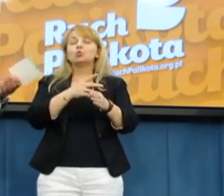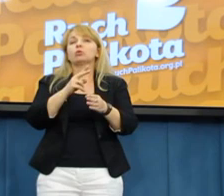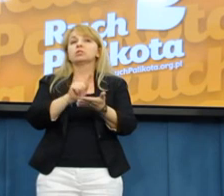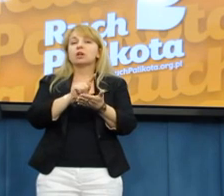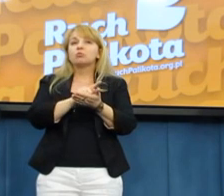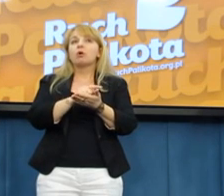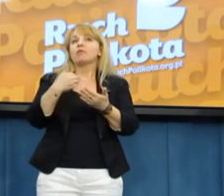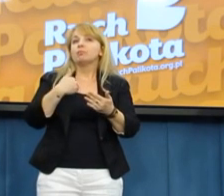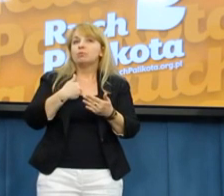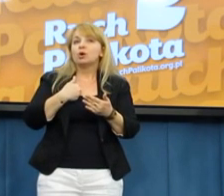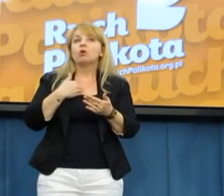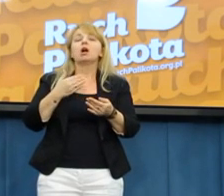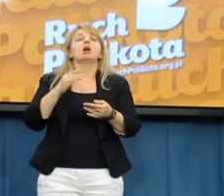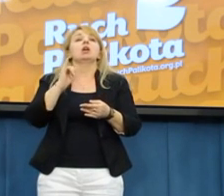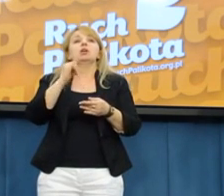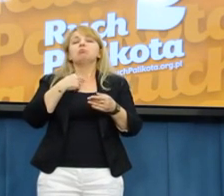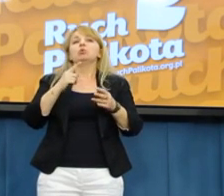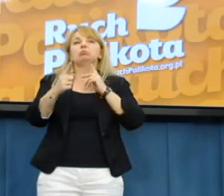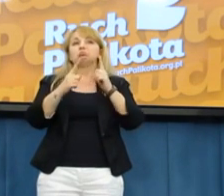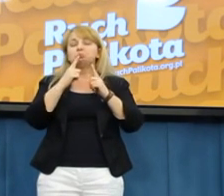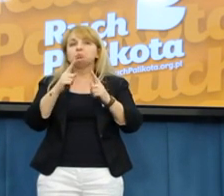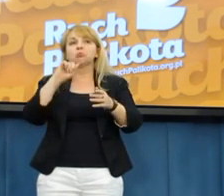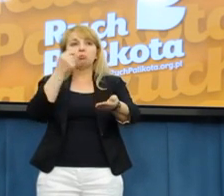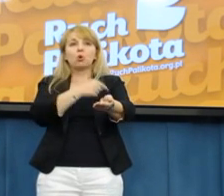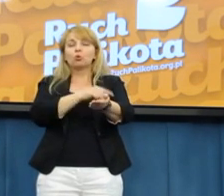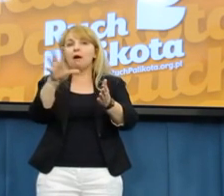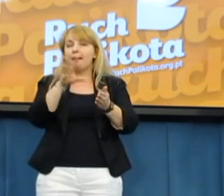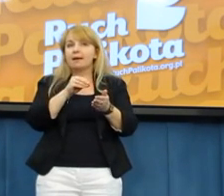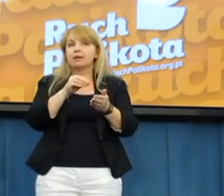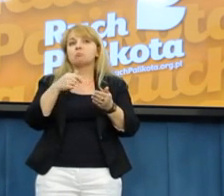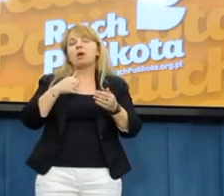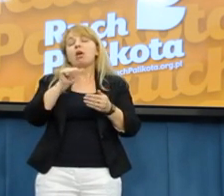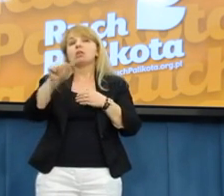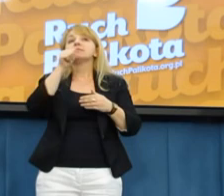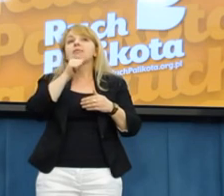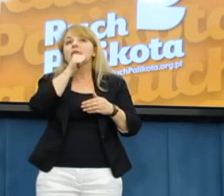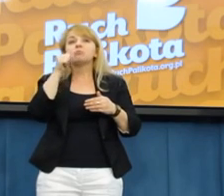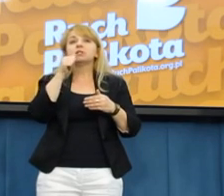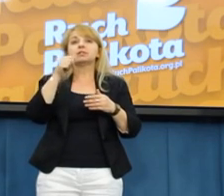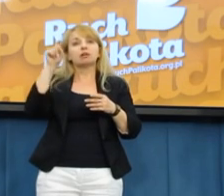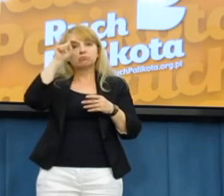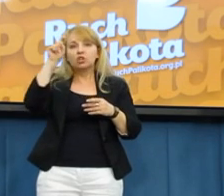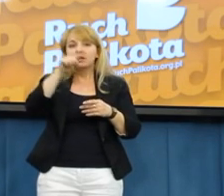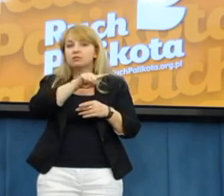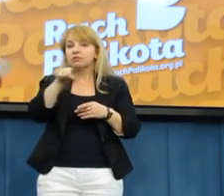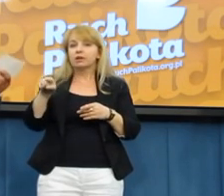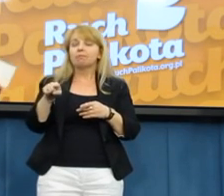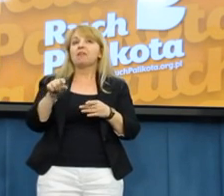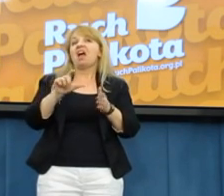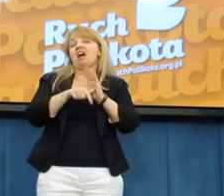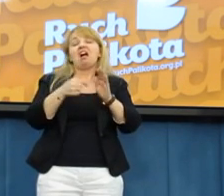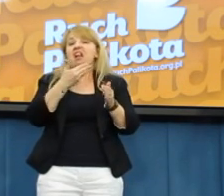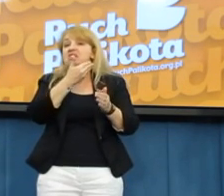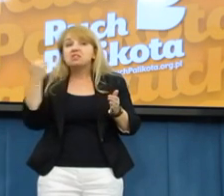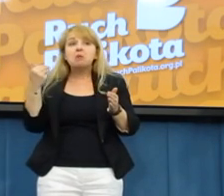ujawniać treści, zeznanie bo rozumiem, że jest to objęte tajemnice oszczystwa. Nimi oboje potwierdzają, że nie stwierdzono